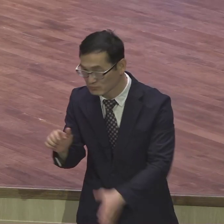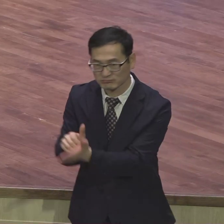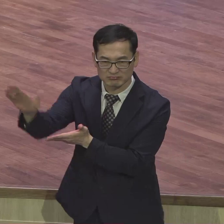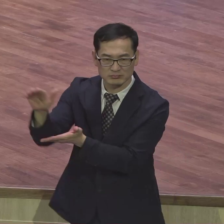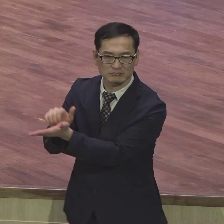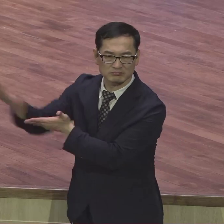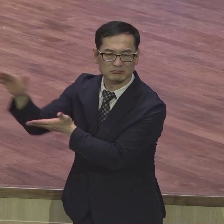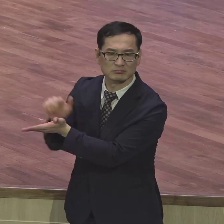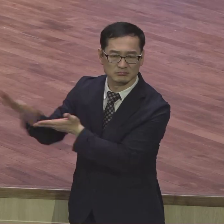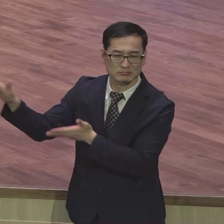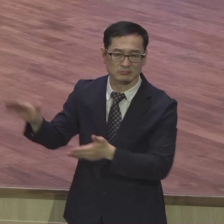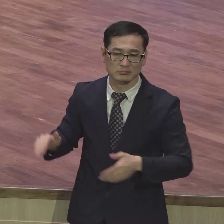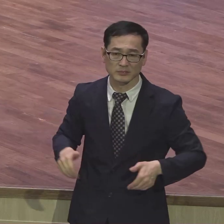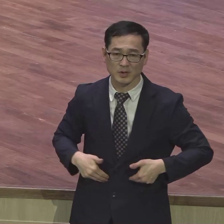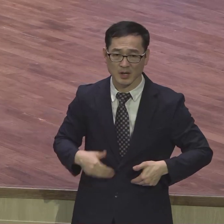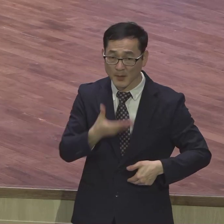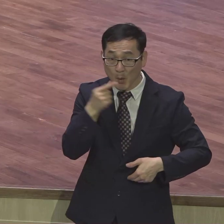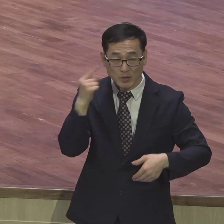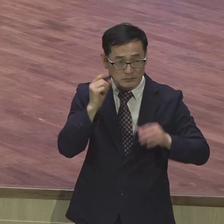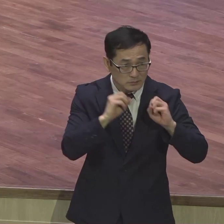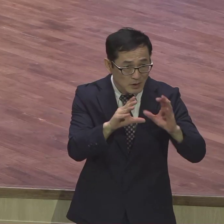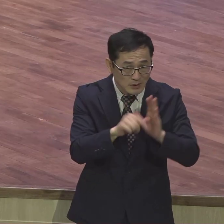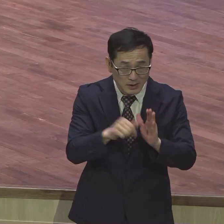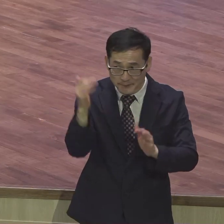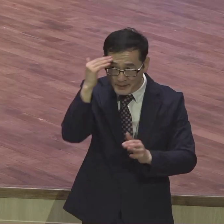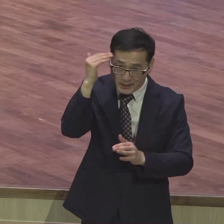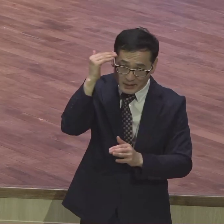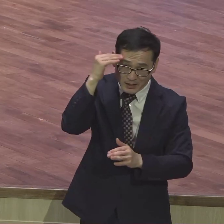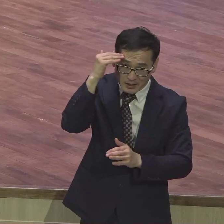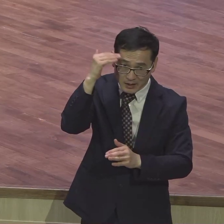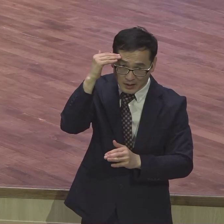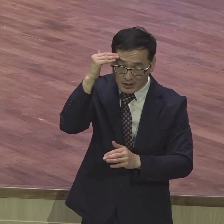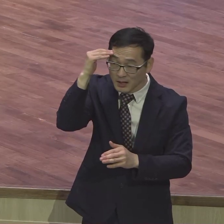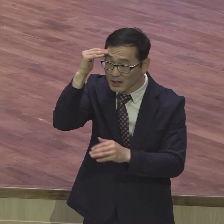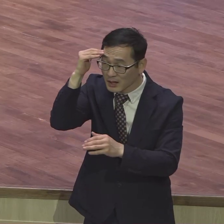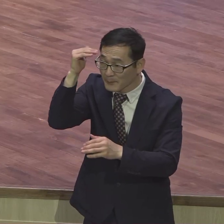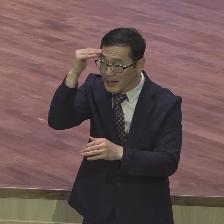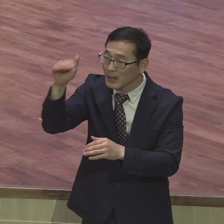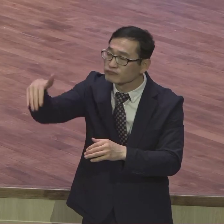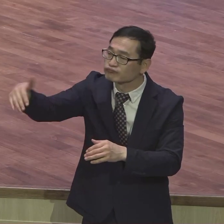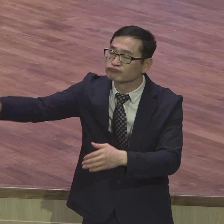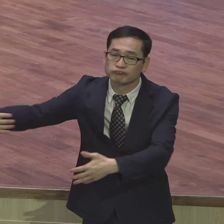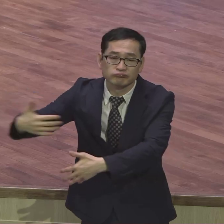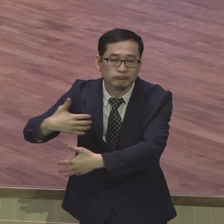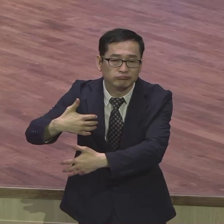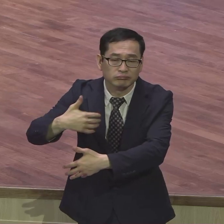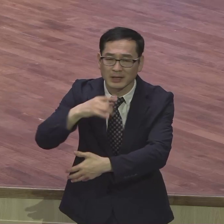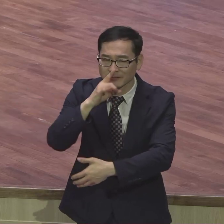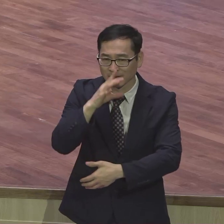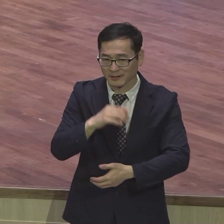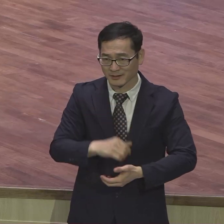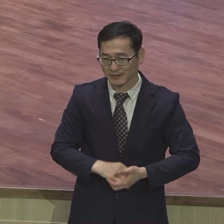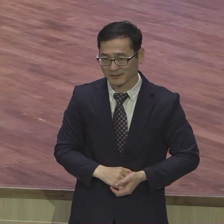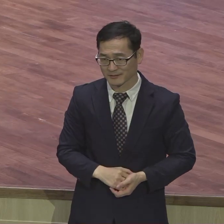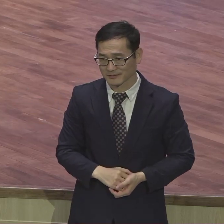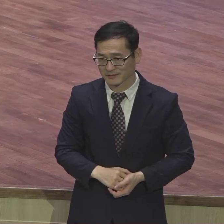걸림돌을 두면 안 돼요 이것이 얼음을 두면 안 돼요 로마 15장에 보서도 보면 바울은 복음만 해서